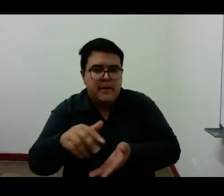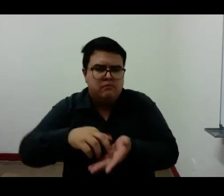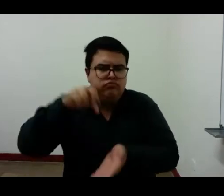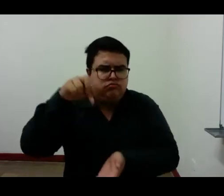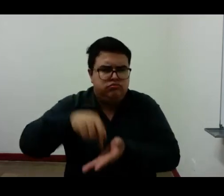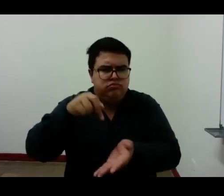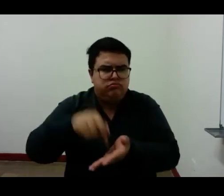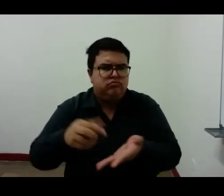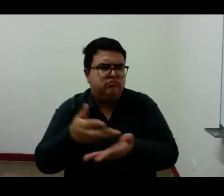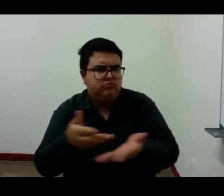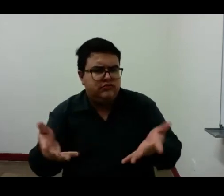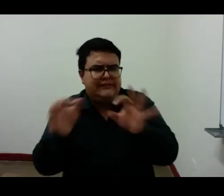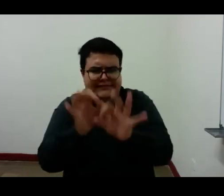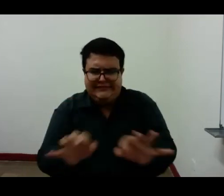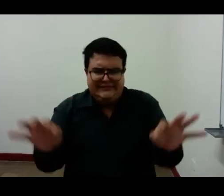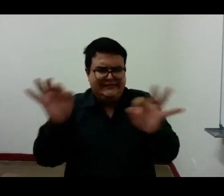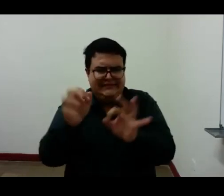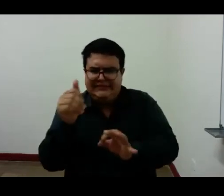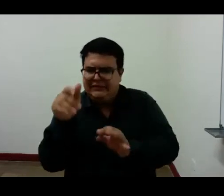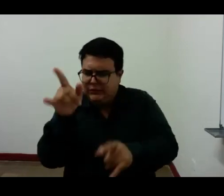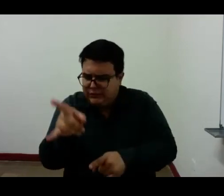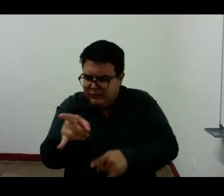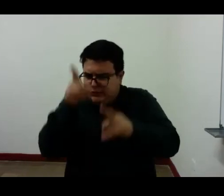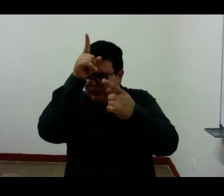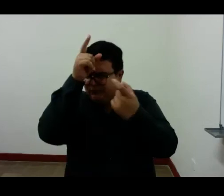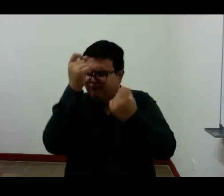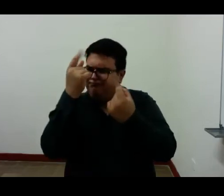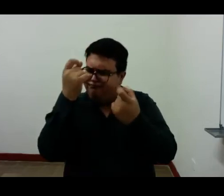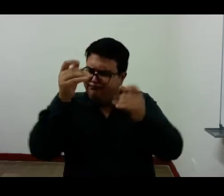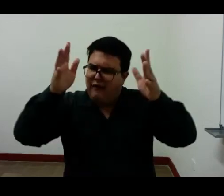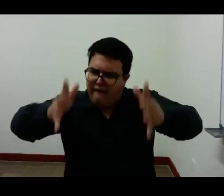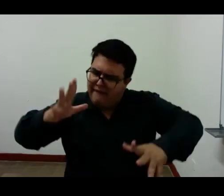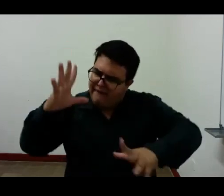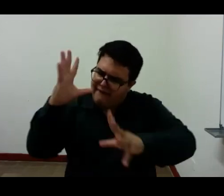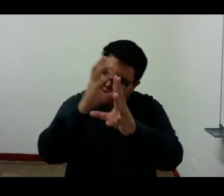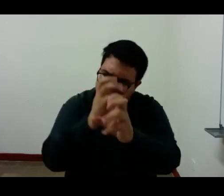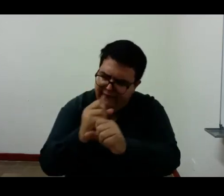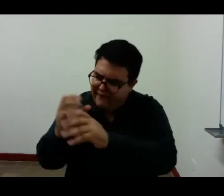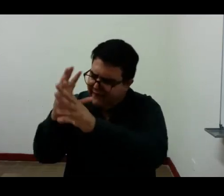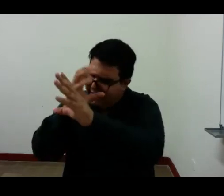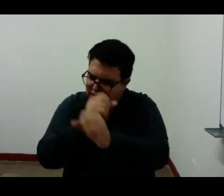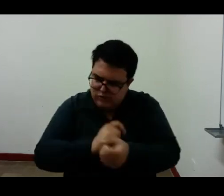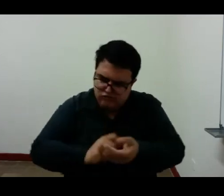entretenimiento pasar las noches escribiendo en un cuarto alquilado